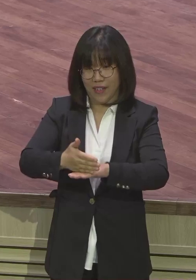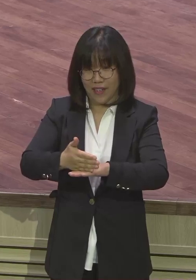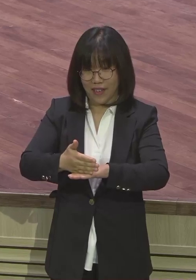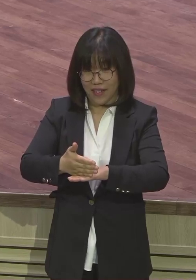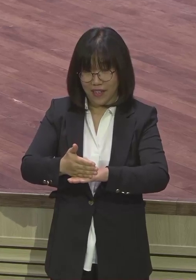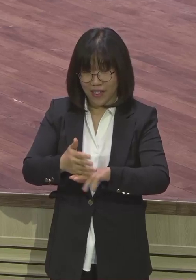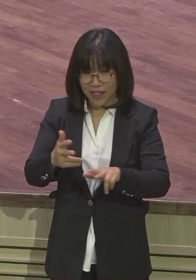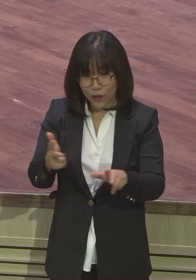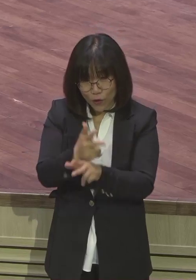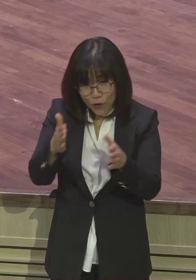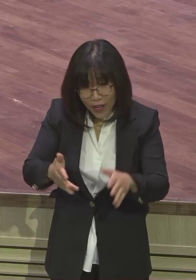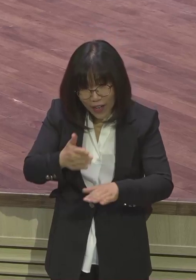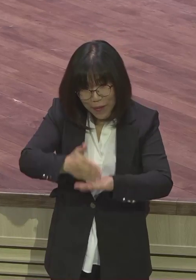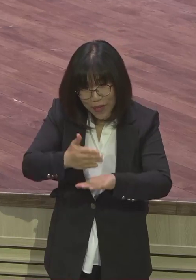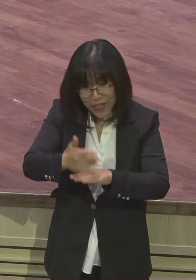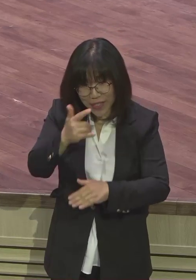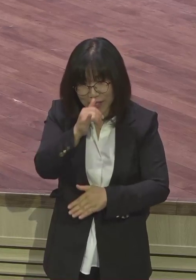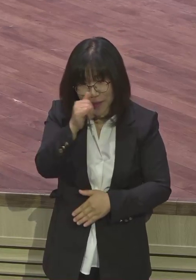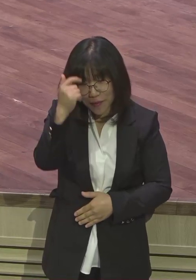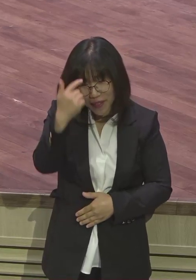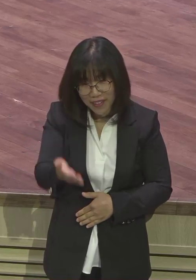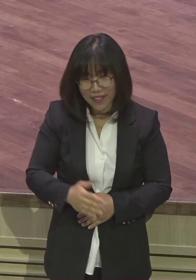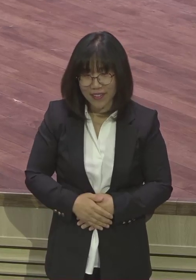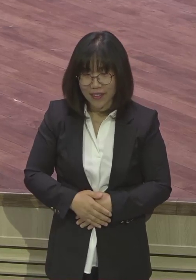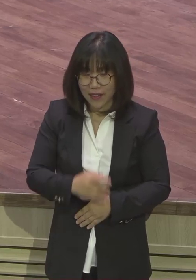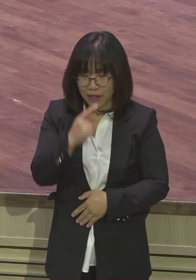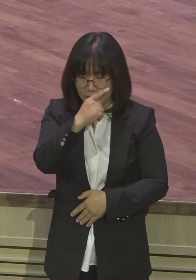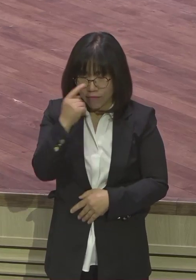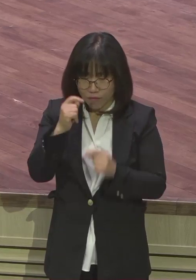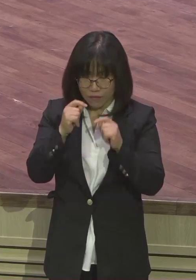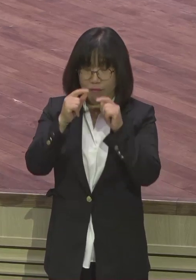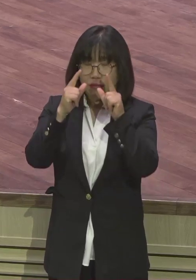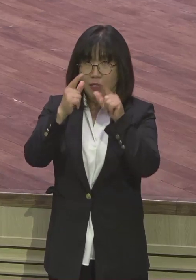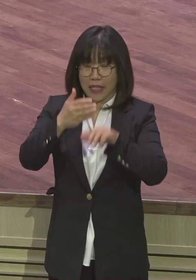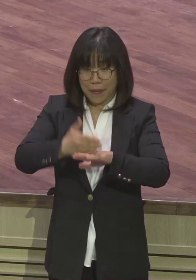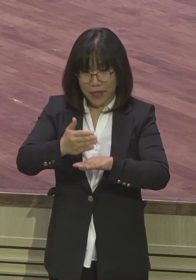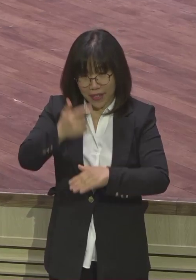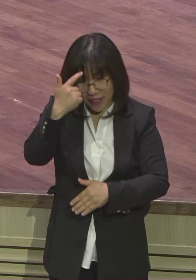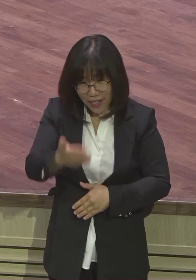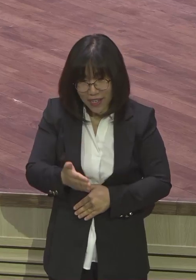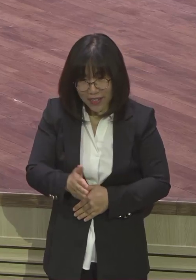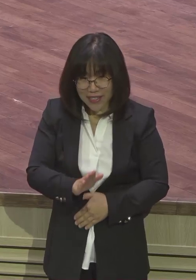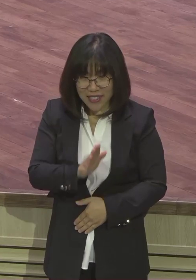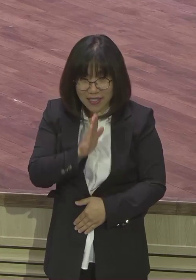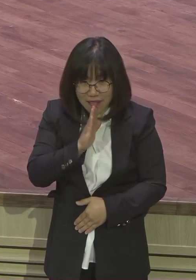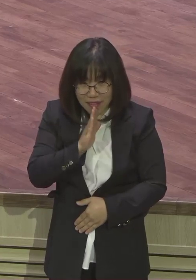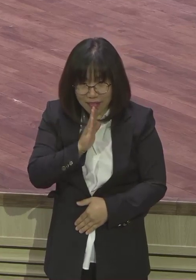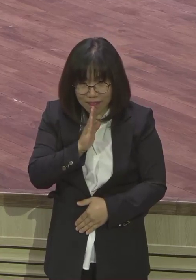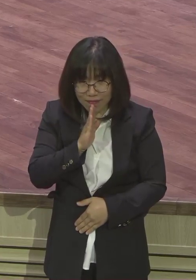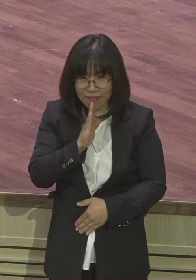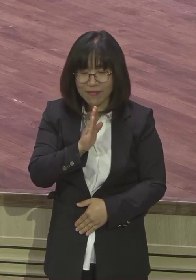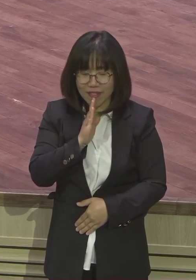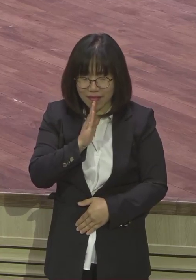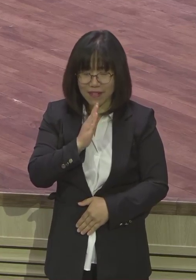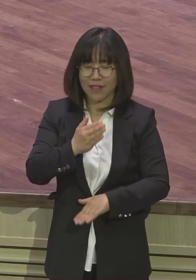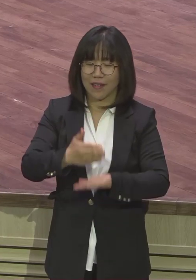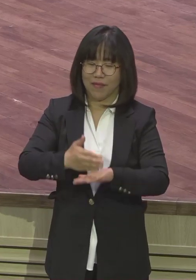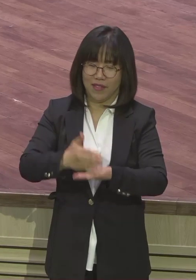감사했습니까 일어날 때 감사합니다 하고 일어났습니까 진짜로 그래야 돼 감사합니다 한